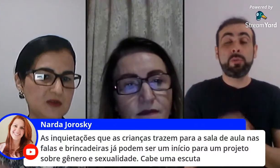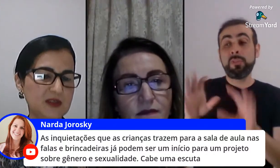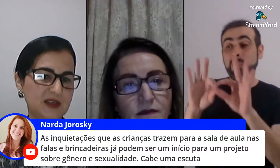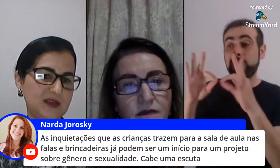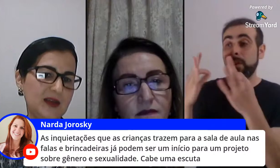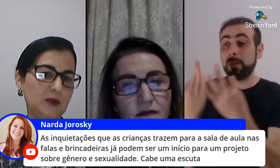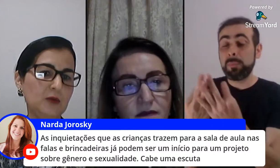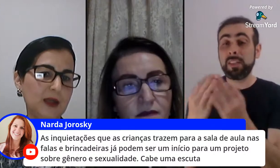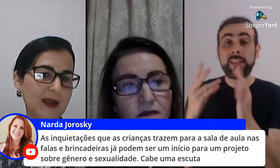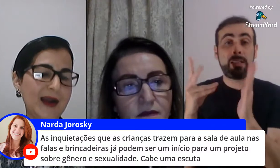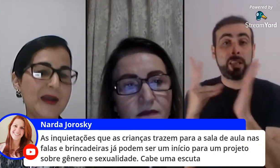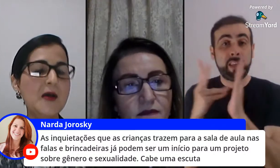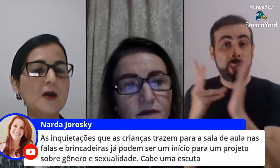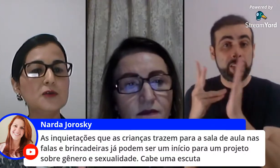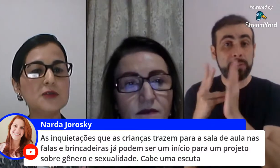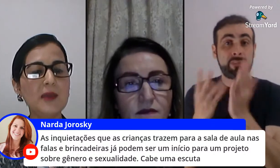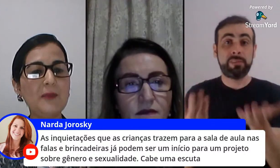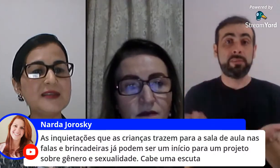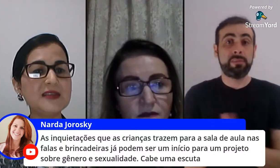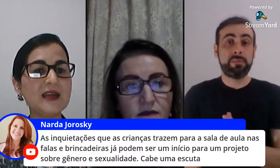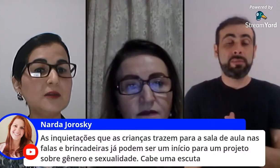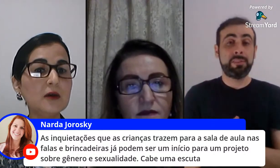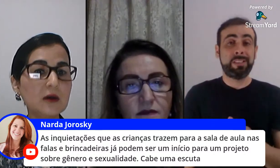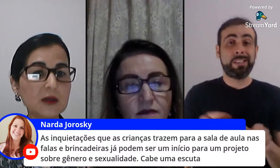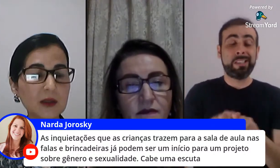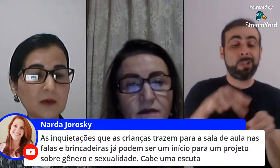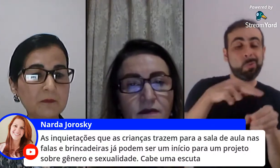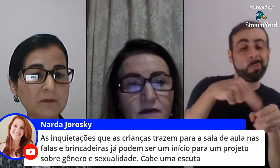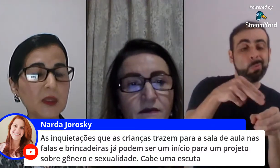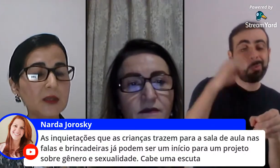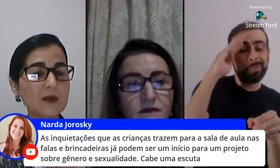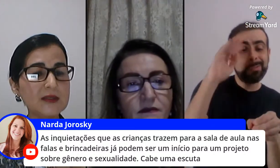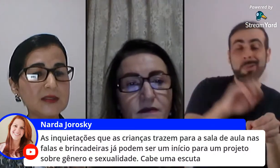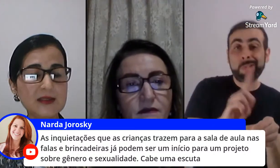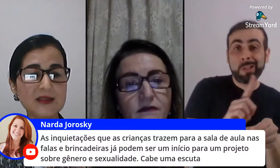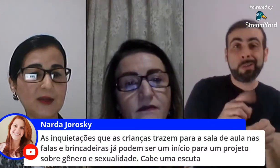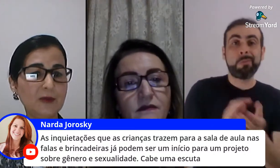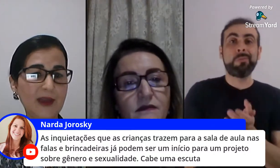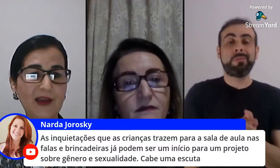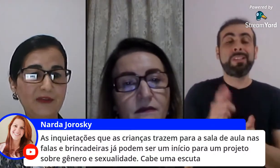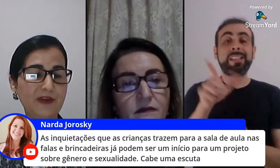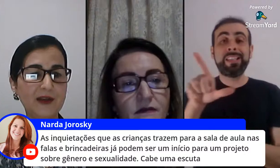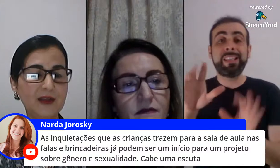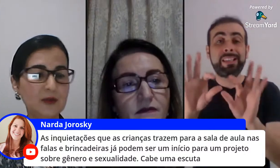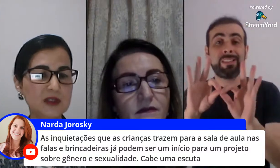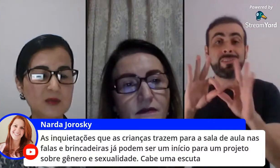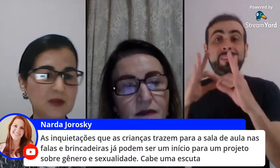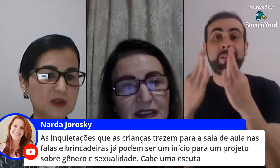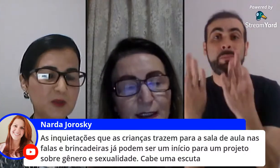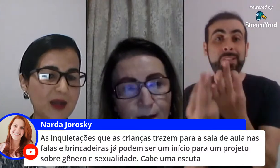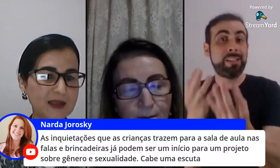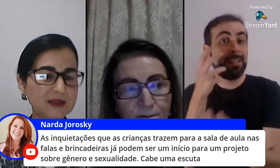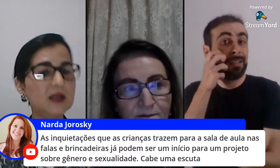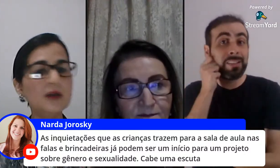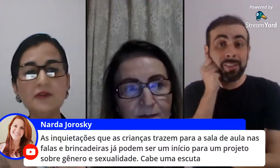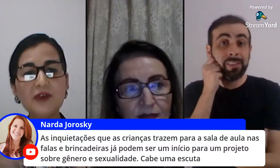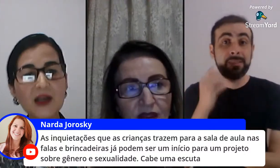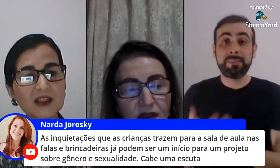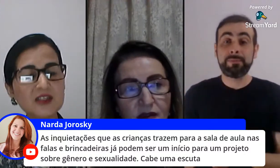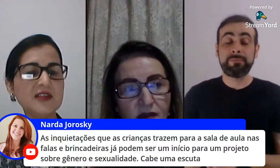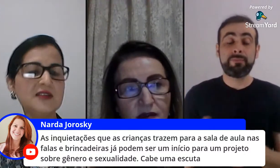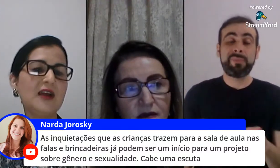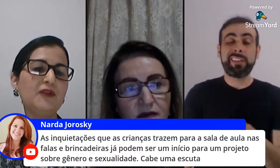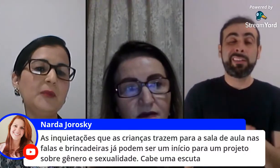composições sem ser a nuclear os pais que adotam então assim se ela não quer que fale que tem duas mães dois pais